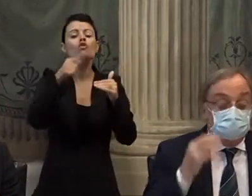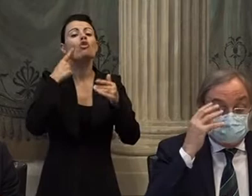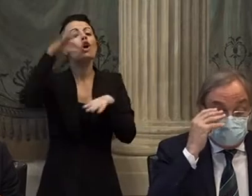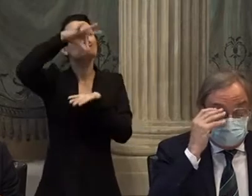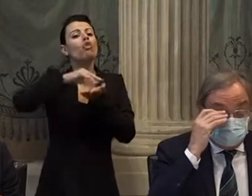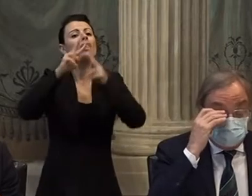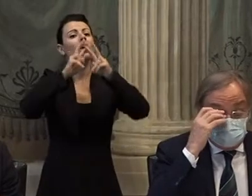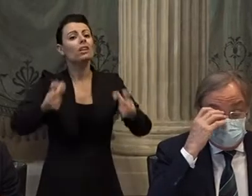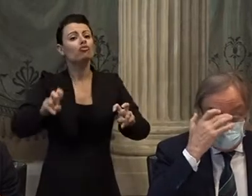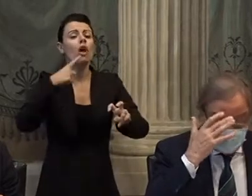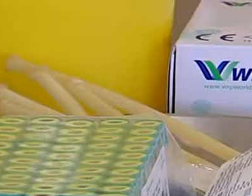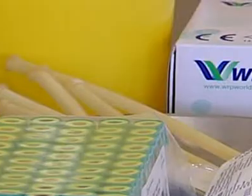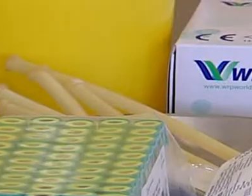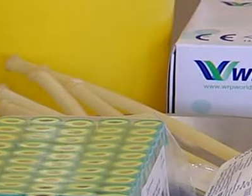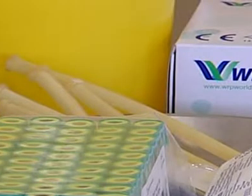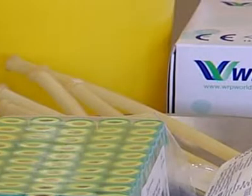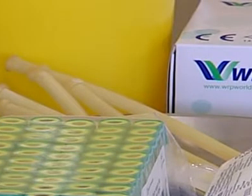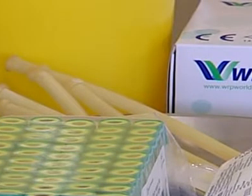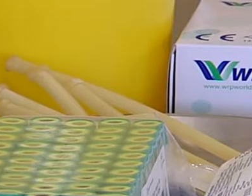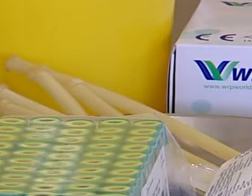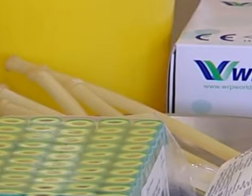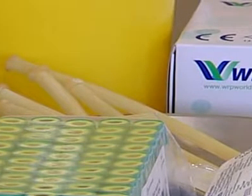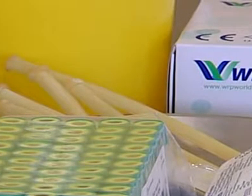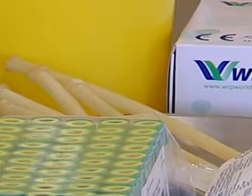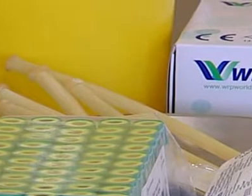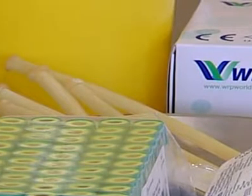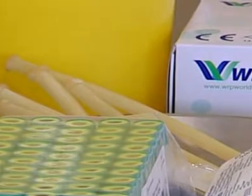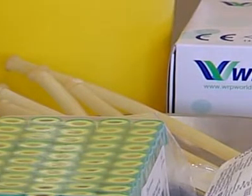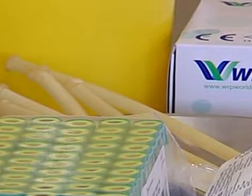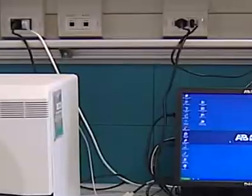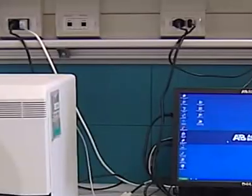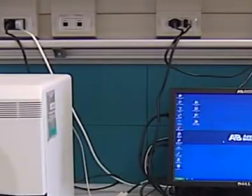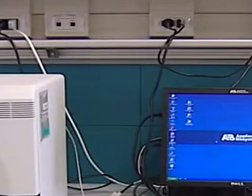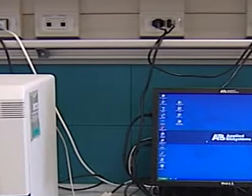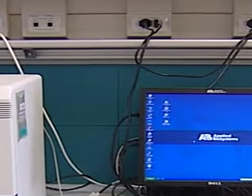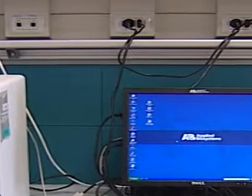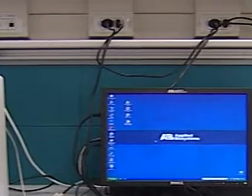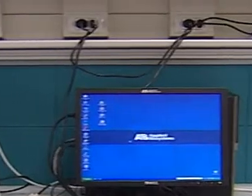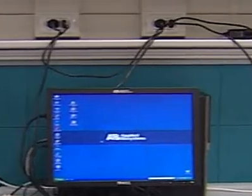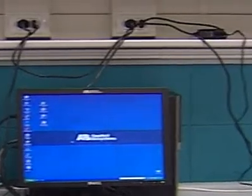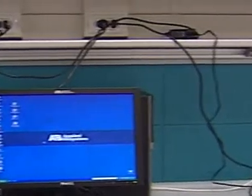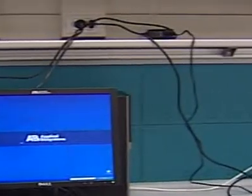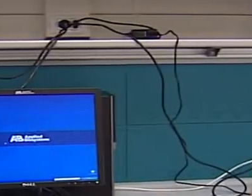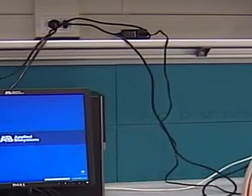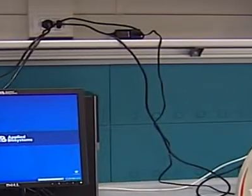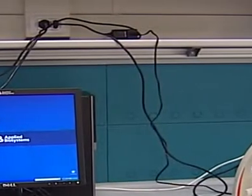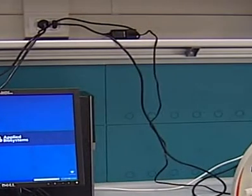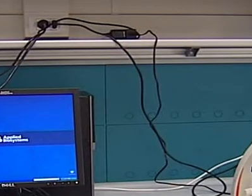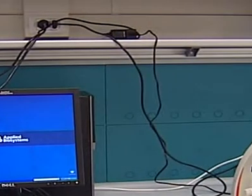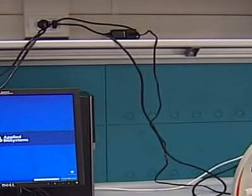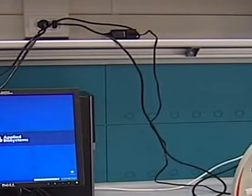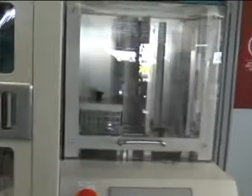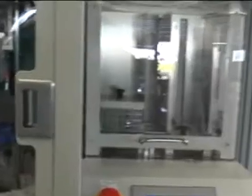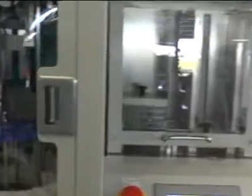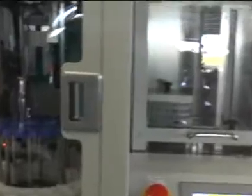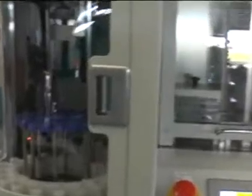dottor Stefano Milleri. L'altro fronte è quello della cura con la ricerca tutta veronese pubblicata a New York dopo una sperimentazione